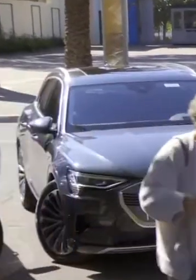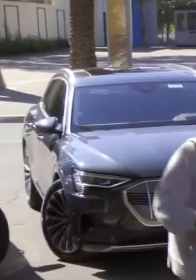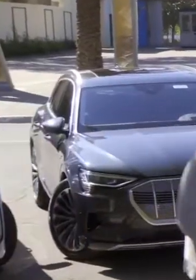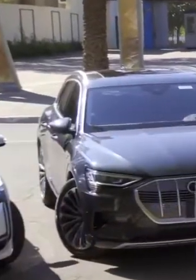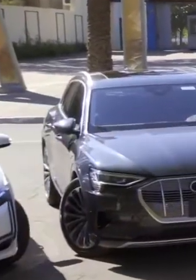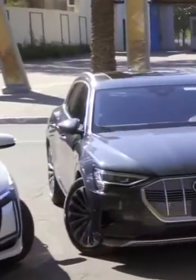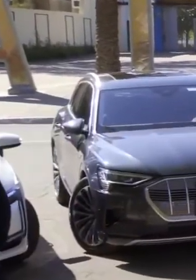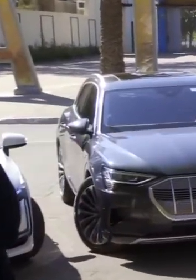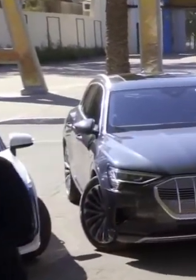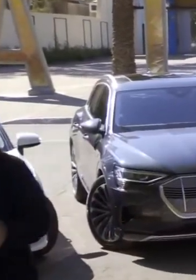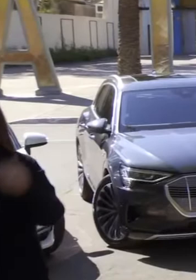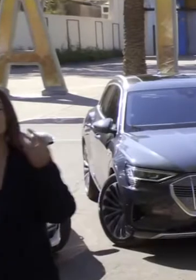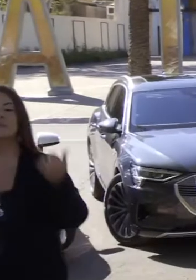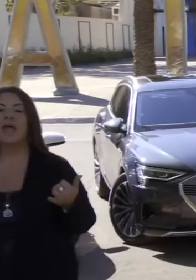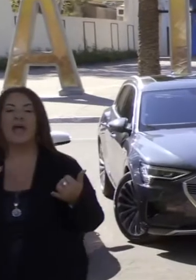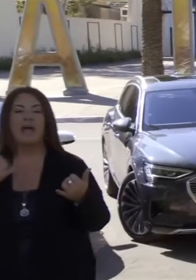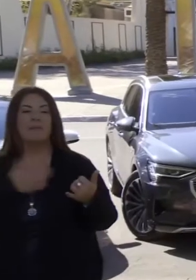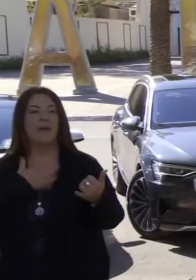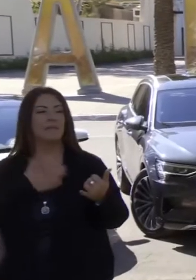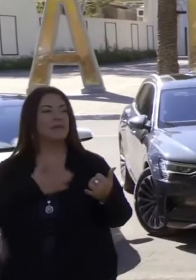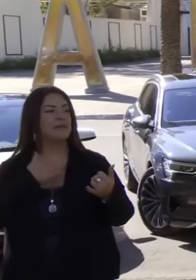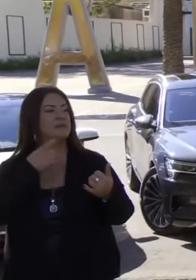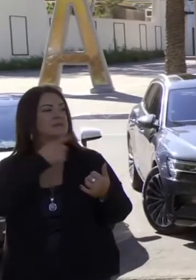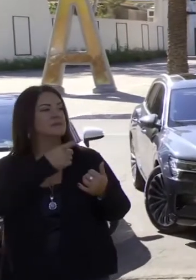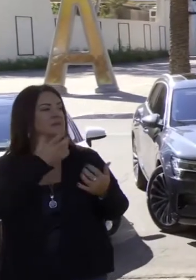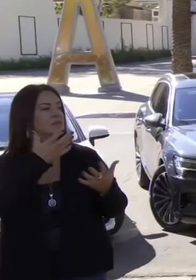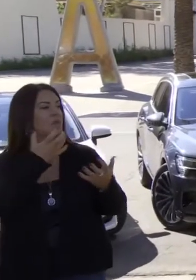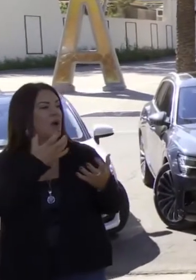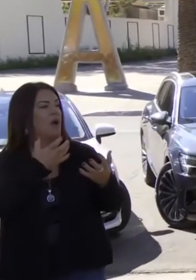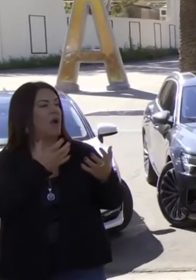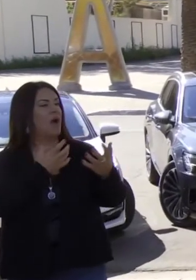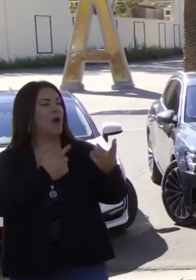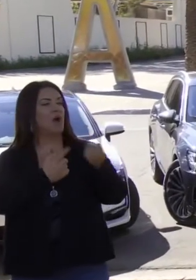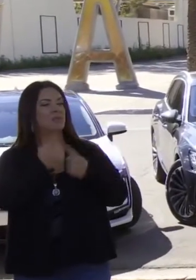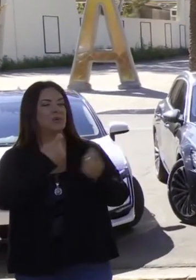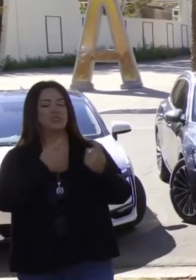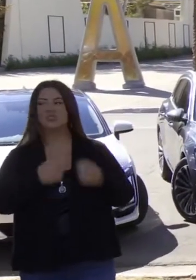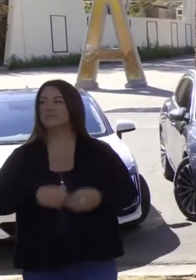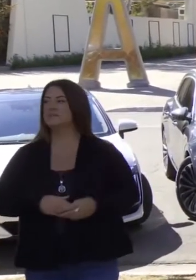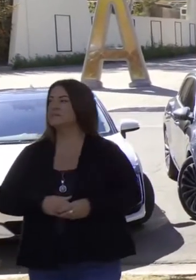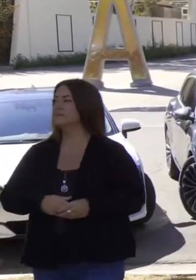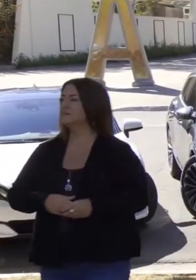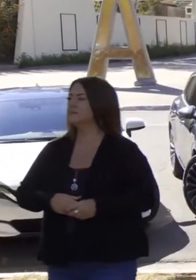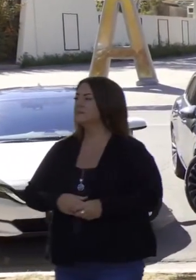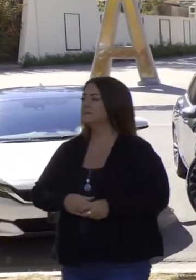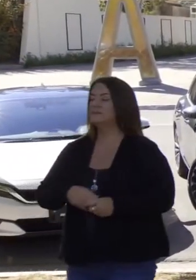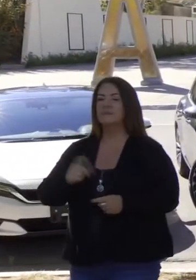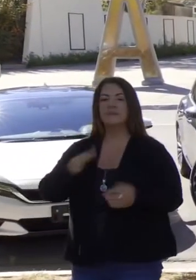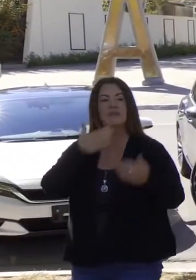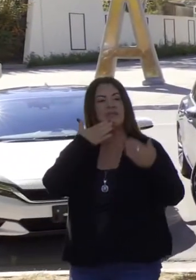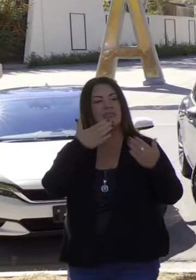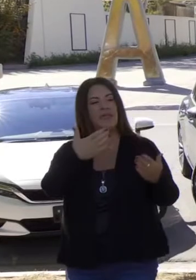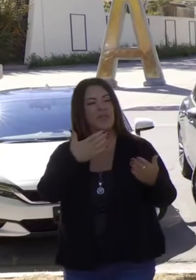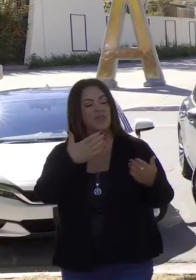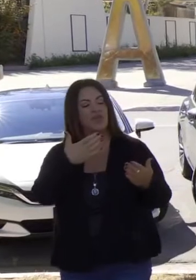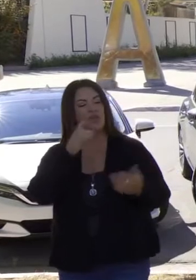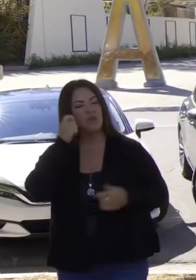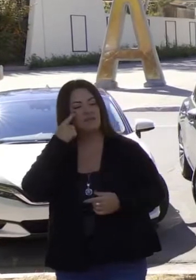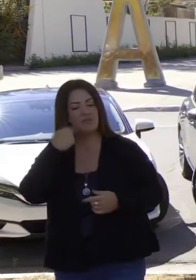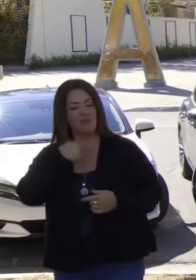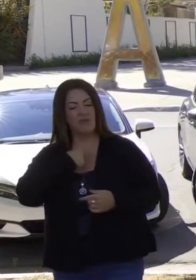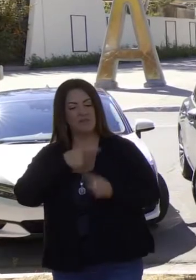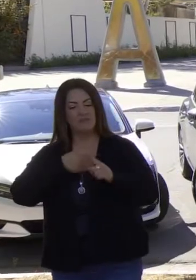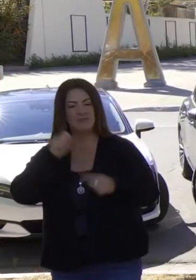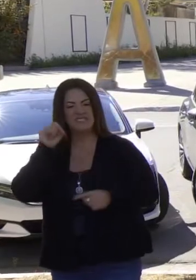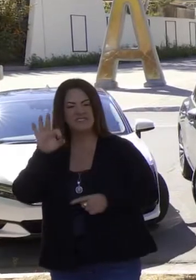Bien, pues con eso, con mucho gusto contestaré sus preguntas. ver, por acá. Gracias, soy Dustin Garner, San